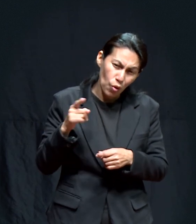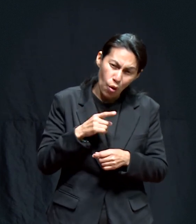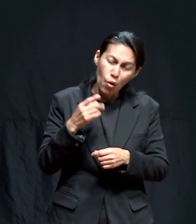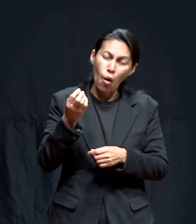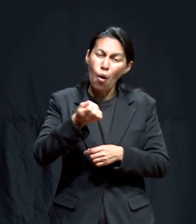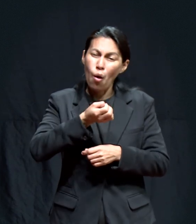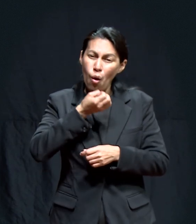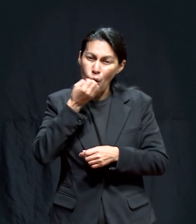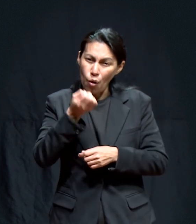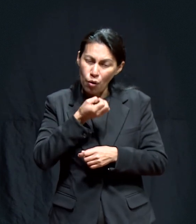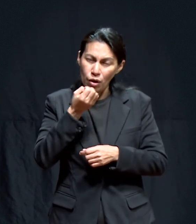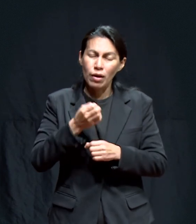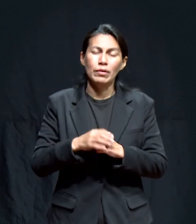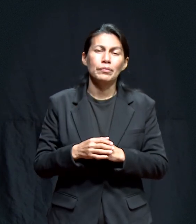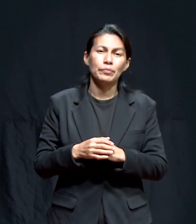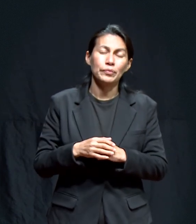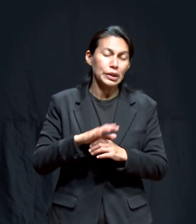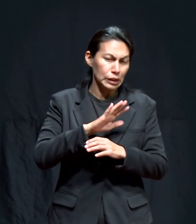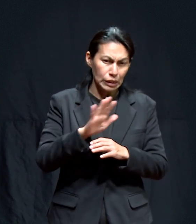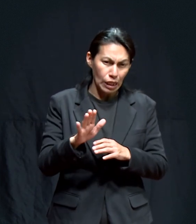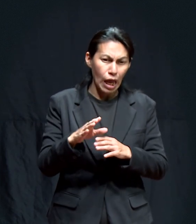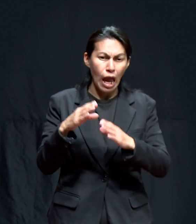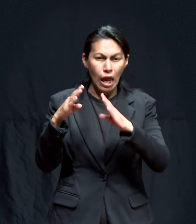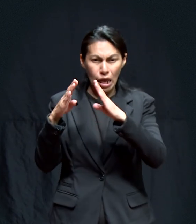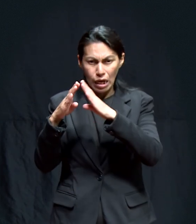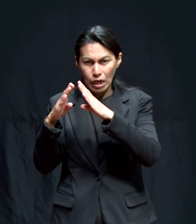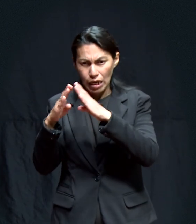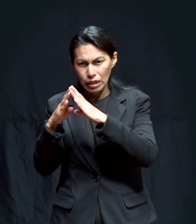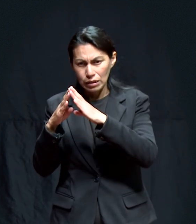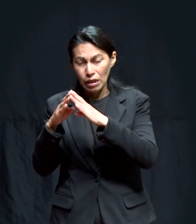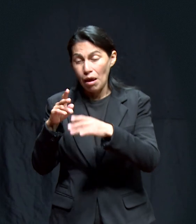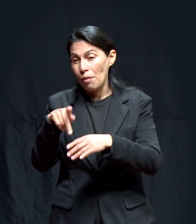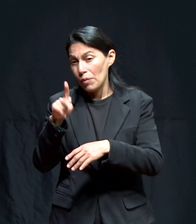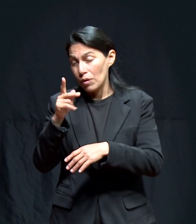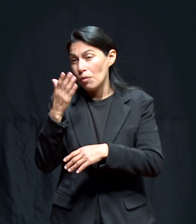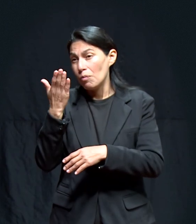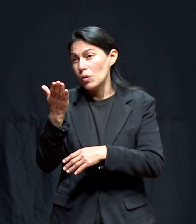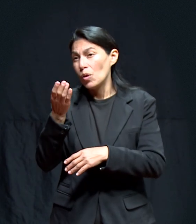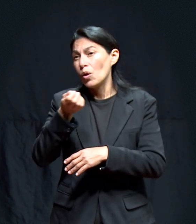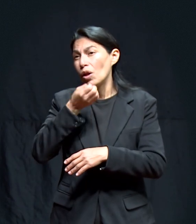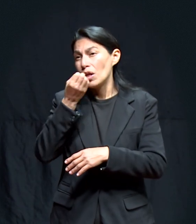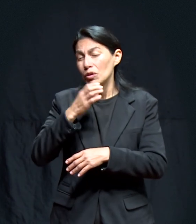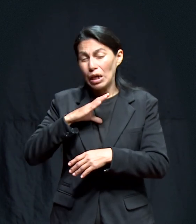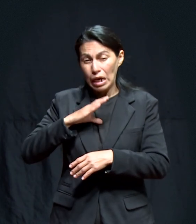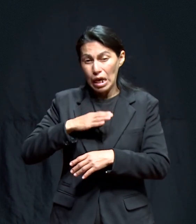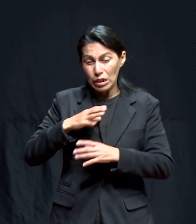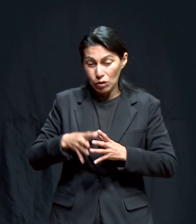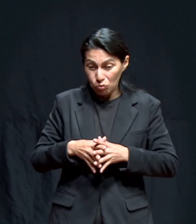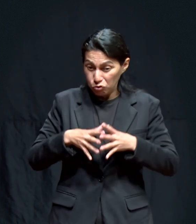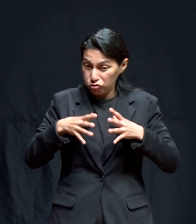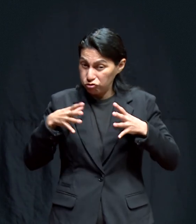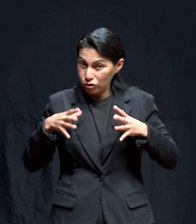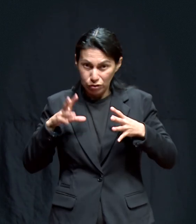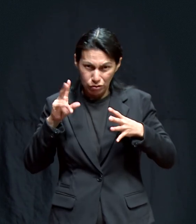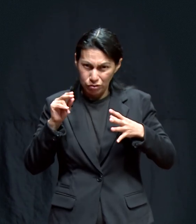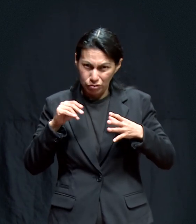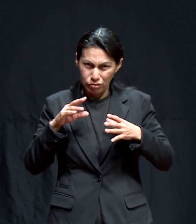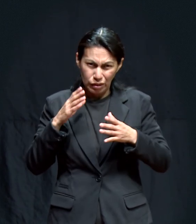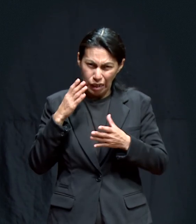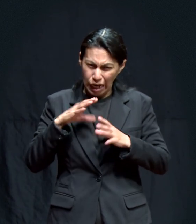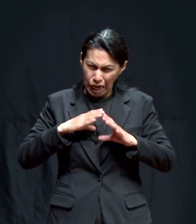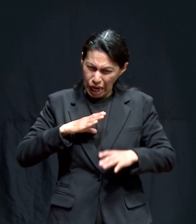radiaciones Pido oración Para que el cáncer No avance A los pulmones Amén Nos unimos Juan